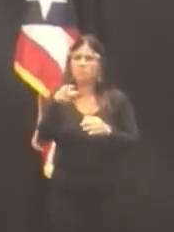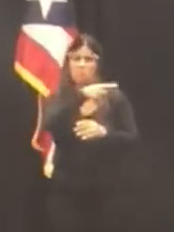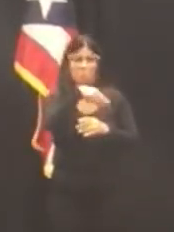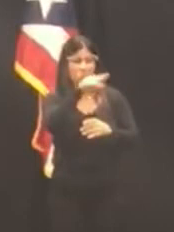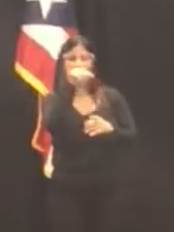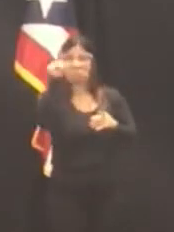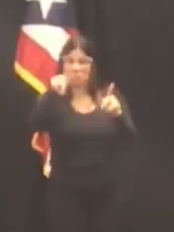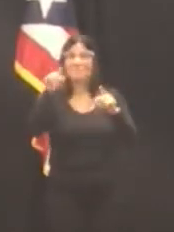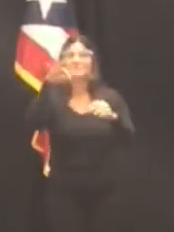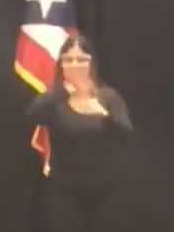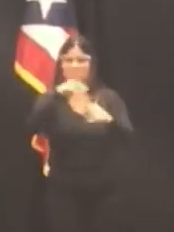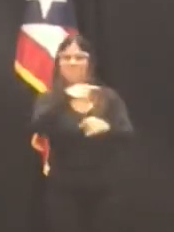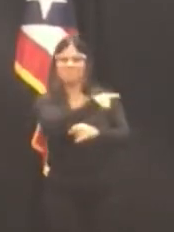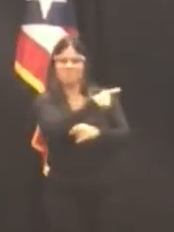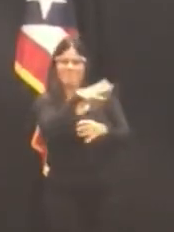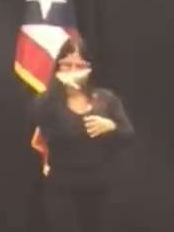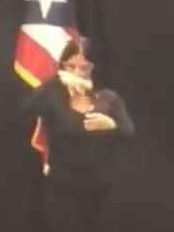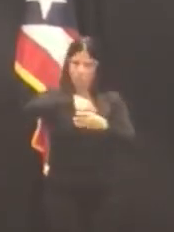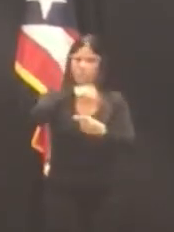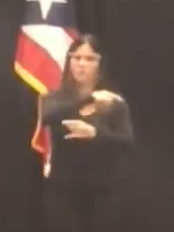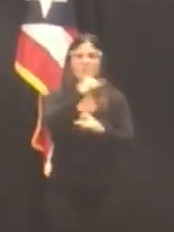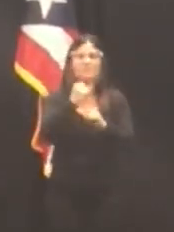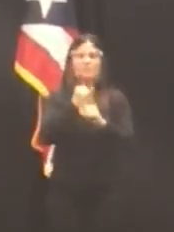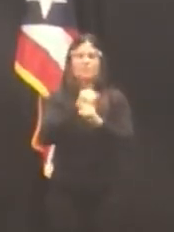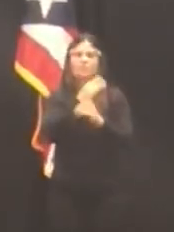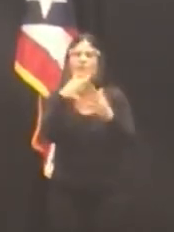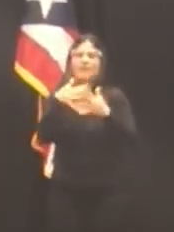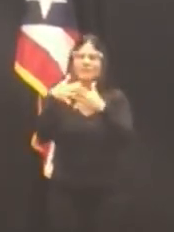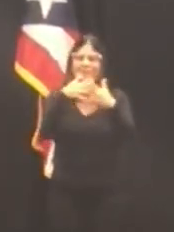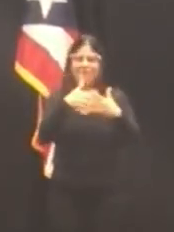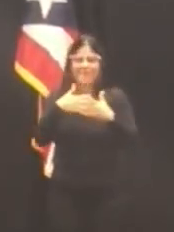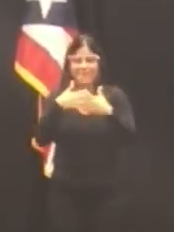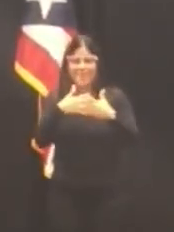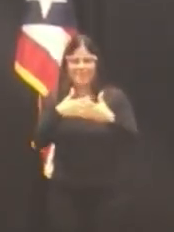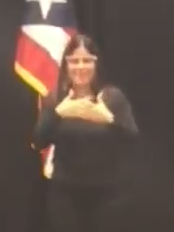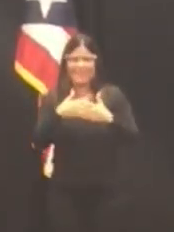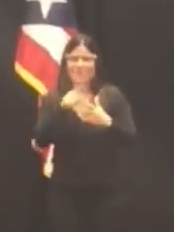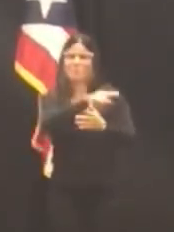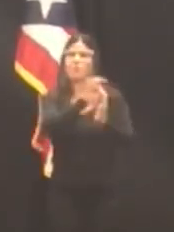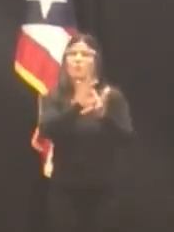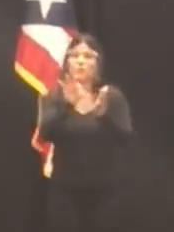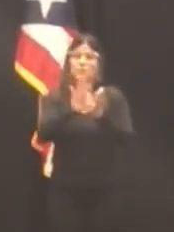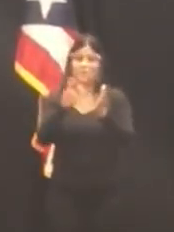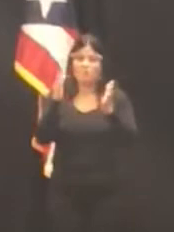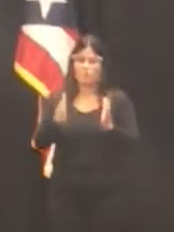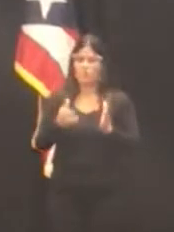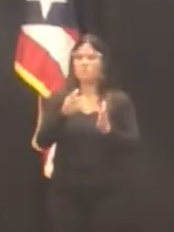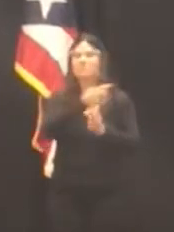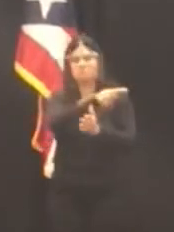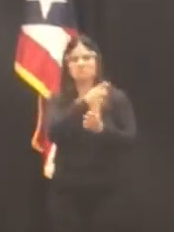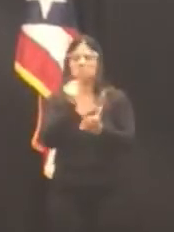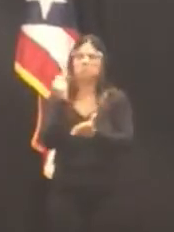Instituto Americano de Contadores Públicos Autorizados del 2010 al 2013.